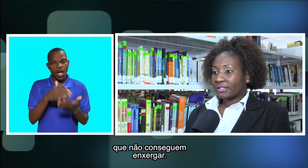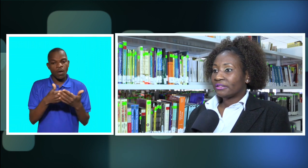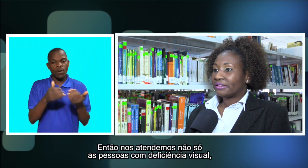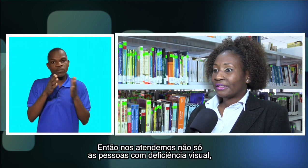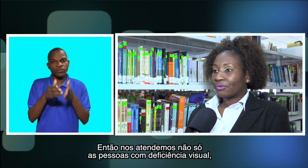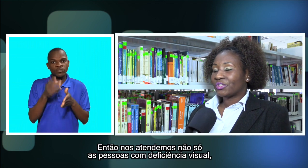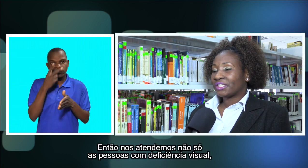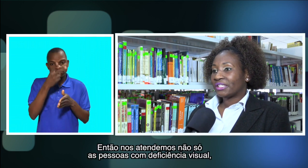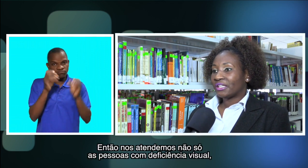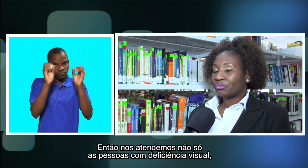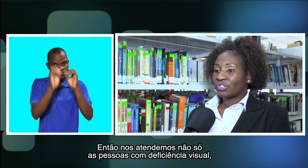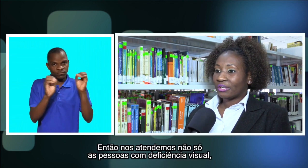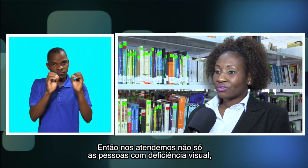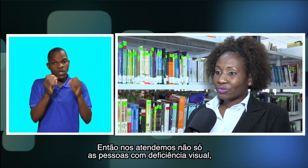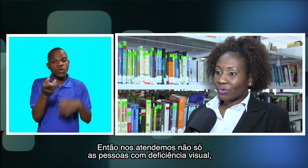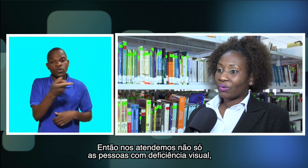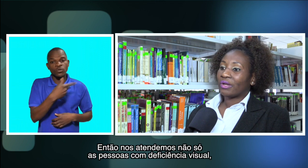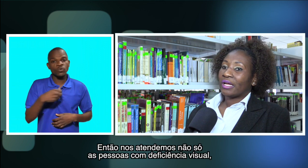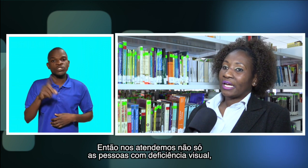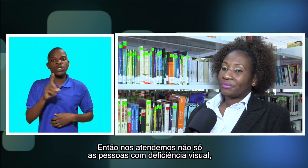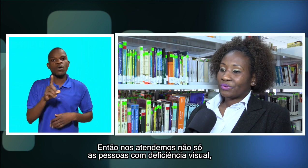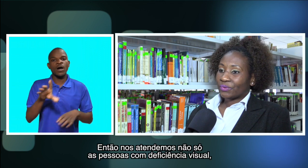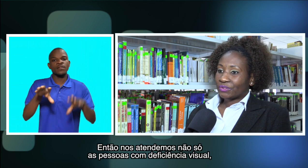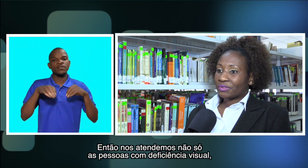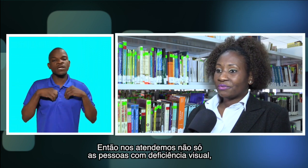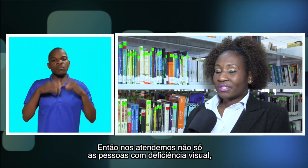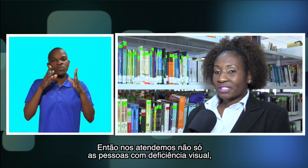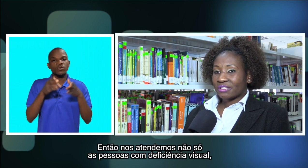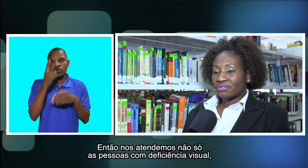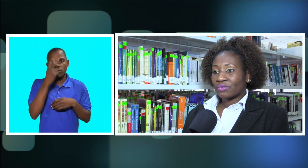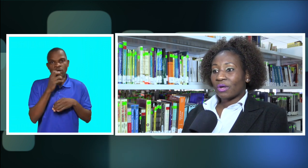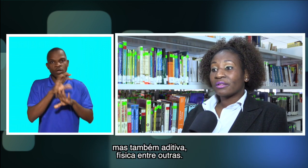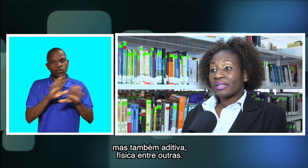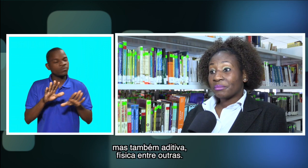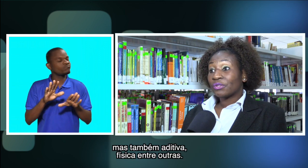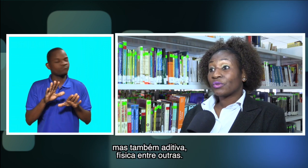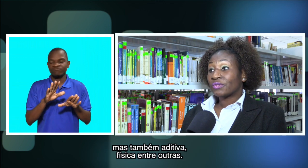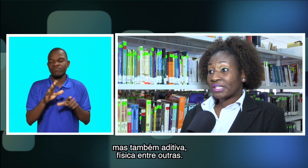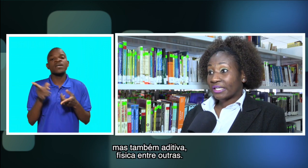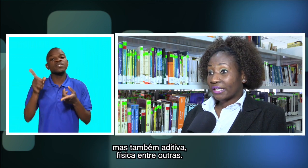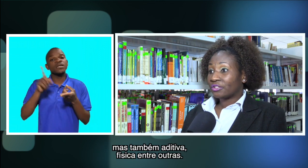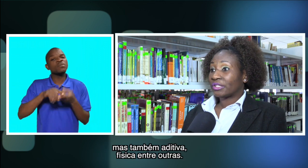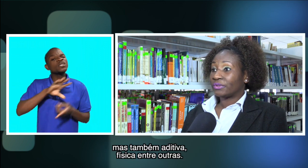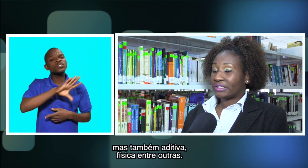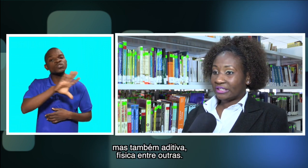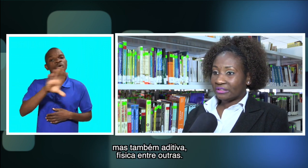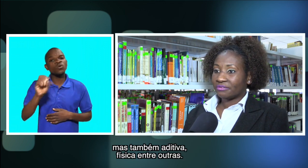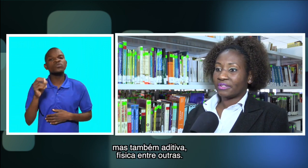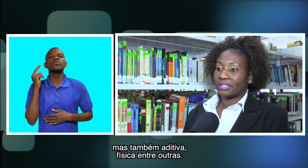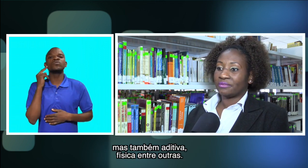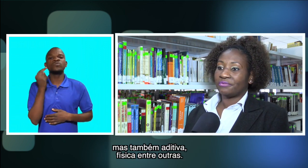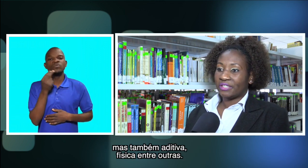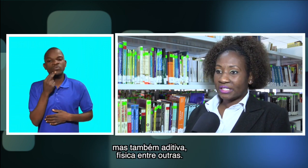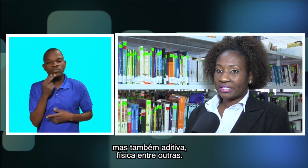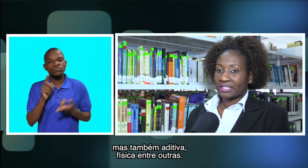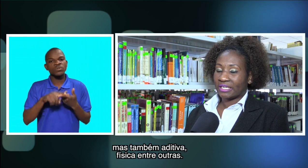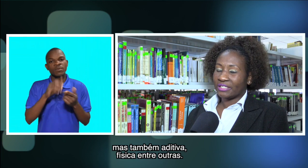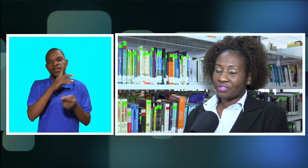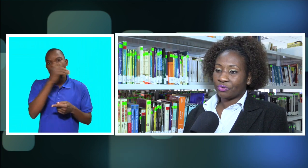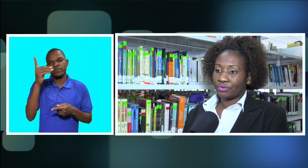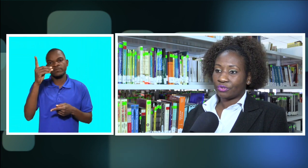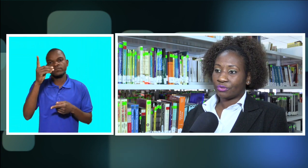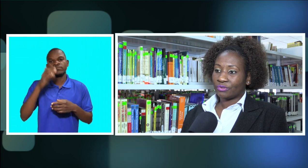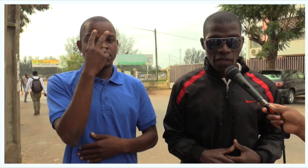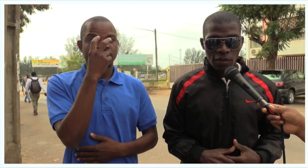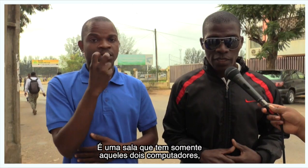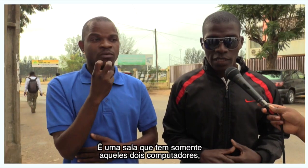enxergar. Então, nós atendemos não só as pessoas com deficiência visual, também todos aqueles auditivos, físicos,